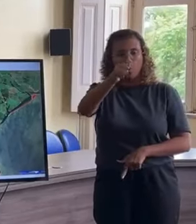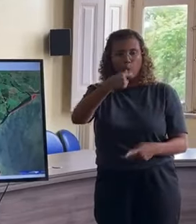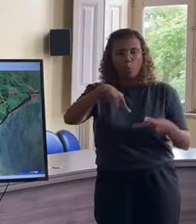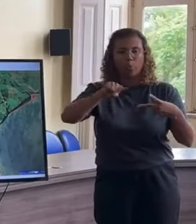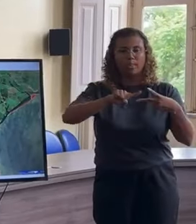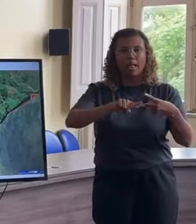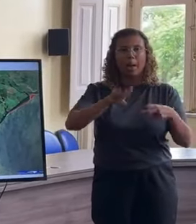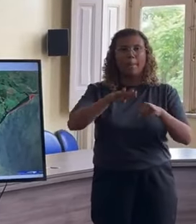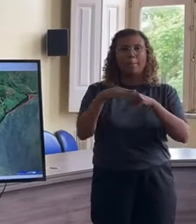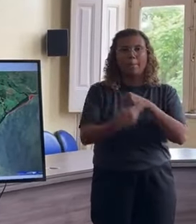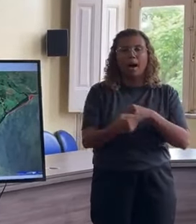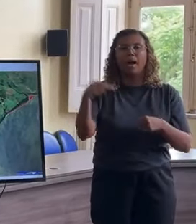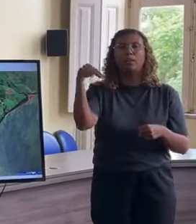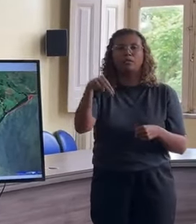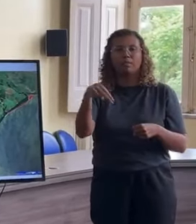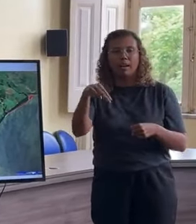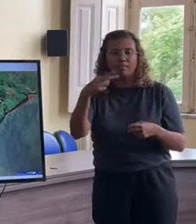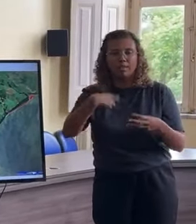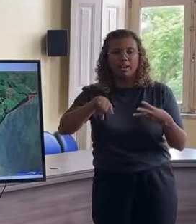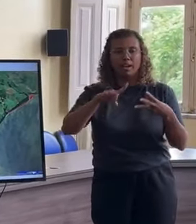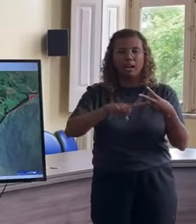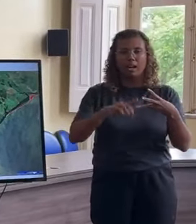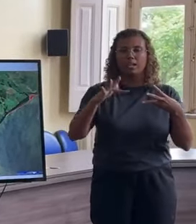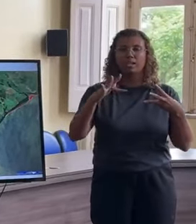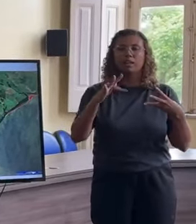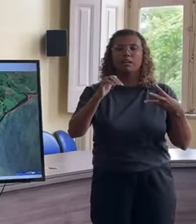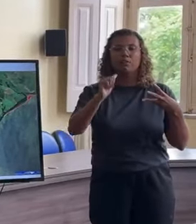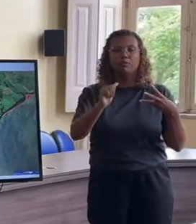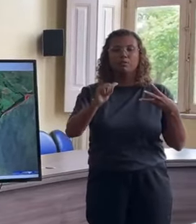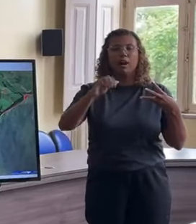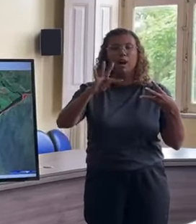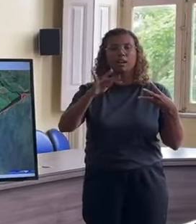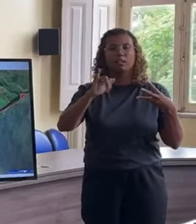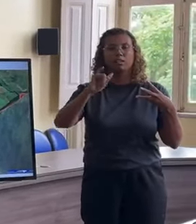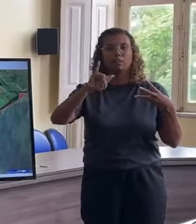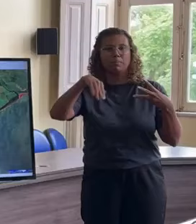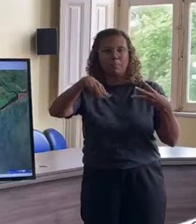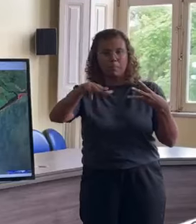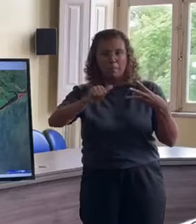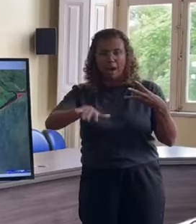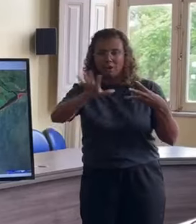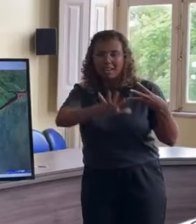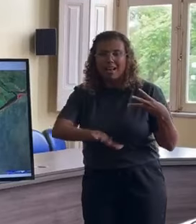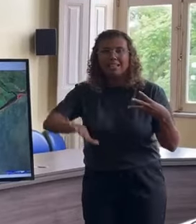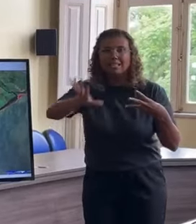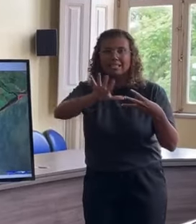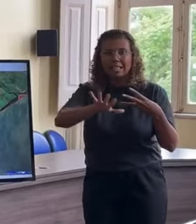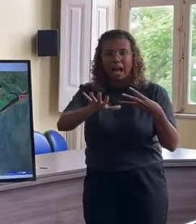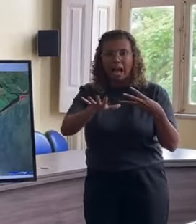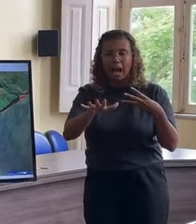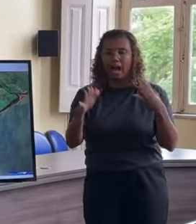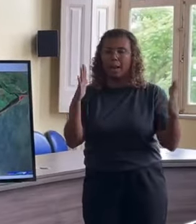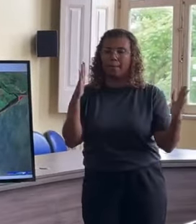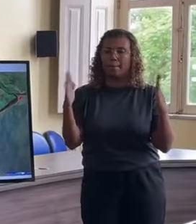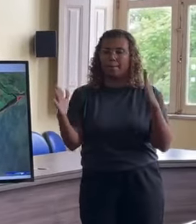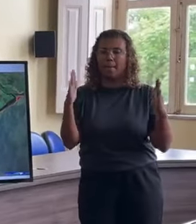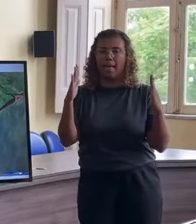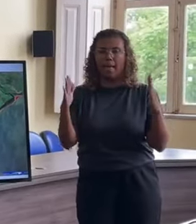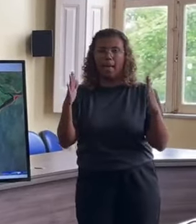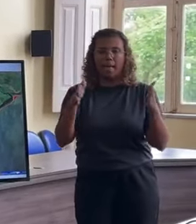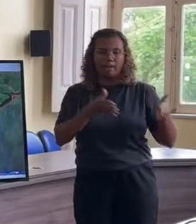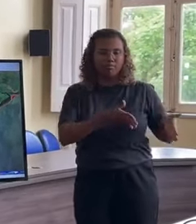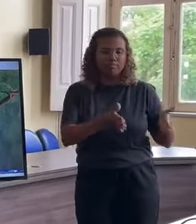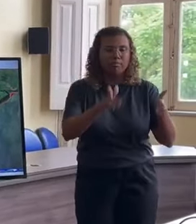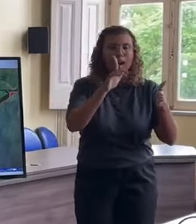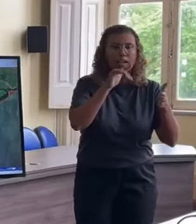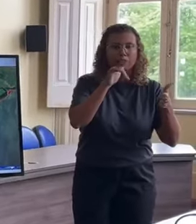Navegantes, Fátima, São Gonçalo, toda essa parte da várzea, toda essa parte que fica entre a Ferreira Viana e o Canal São